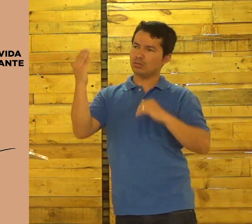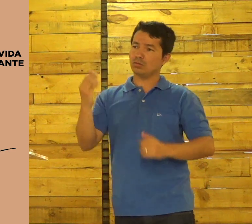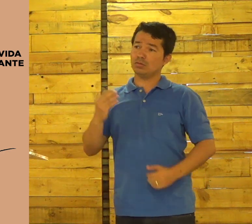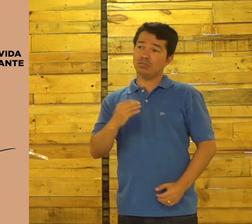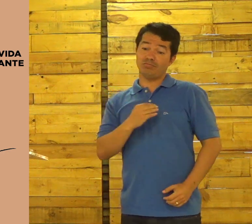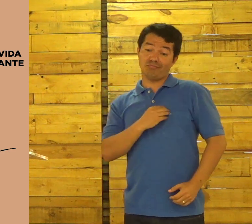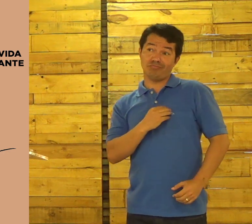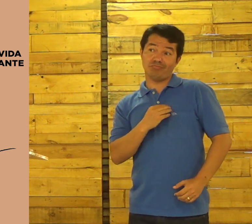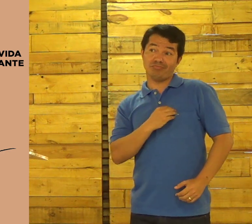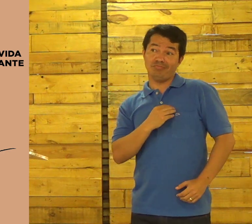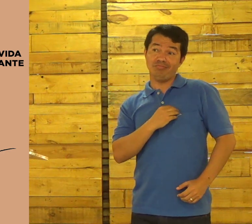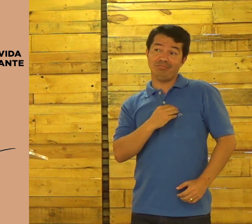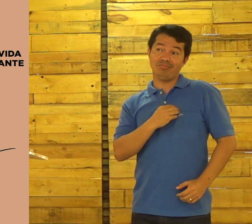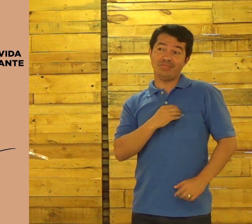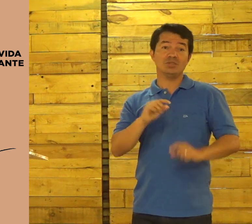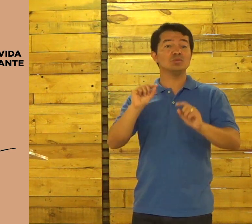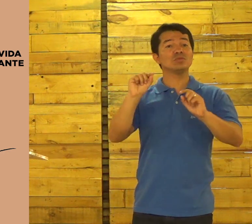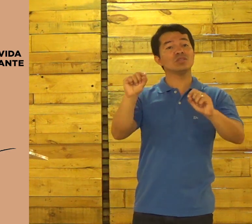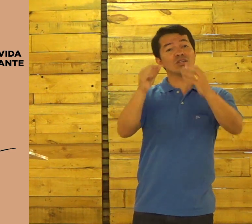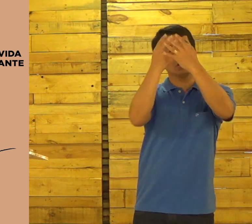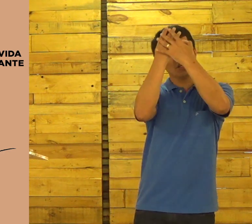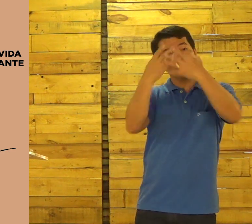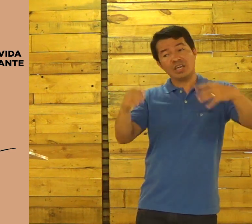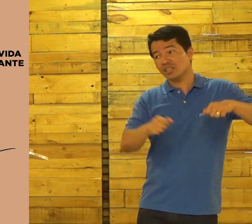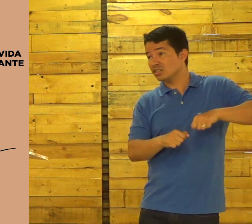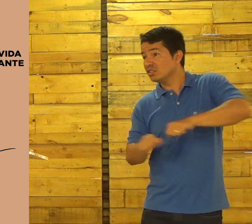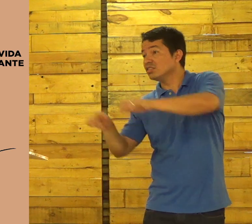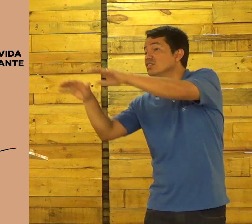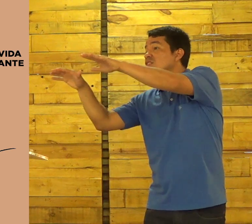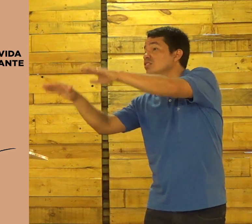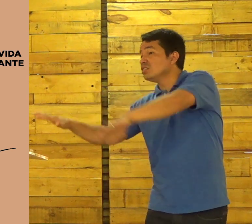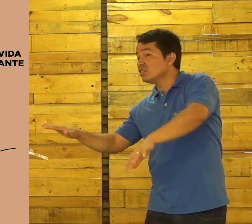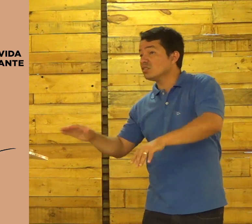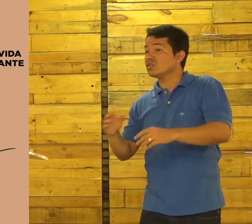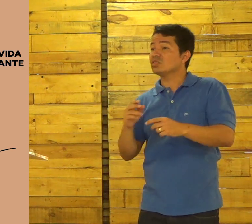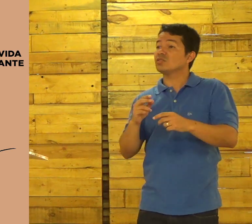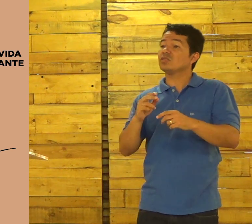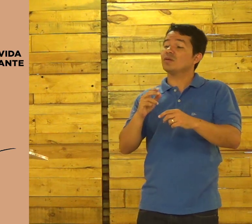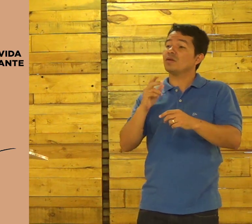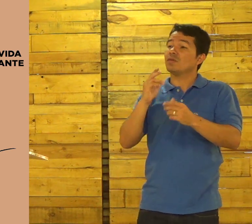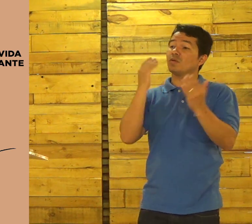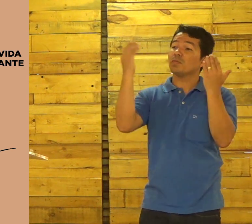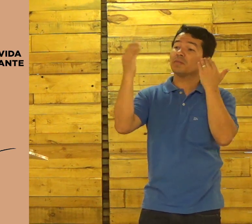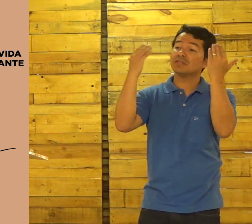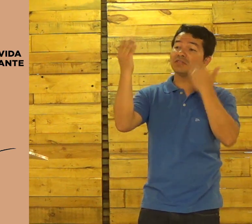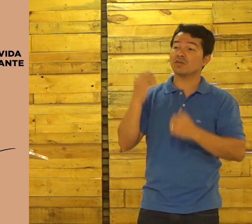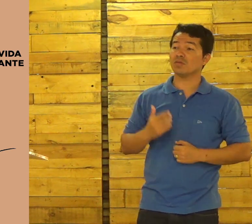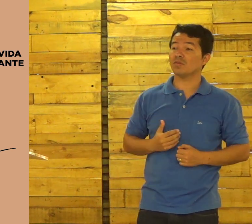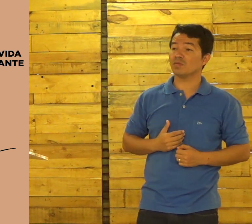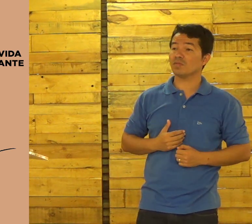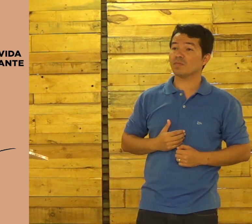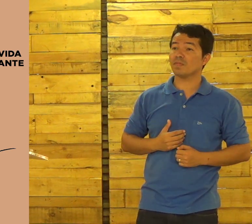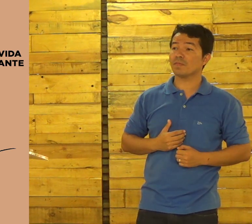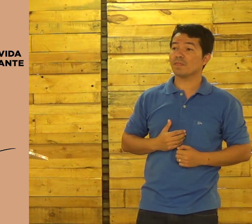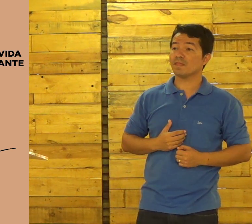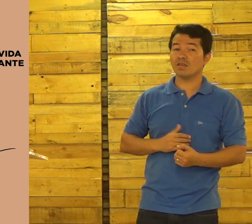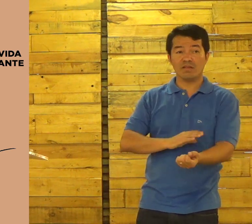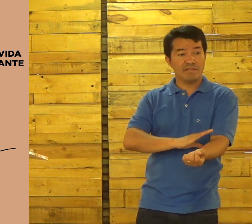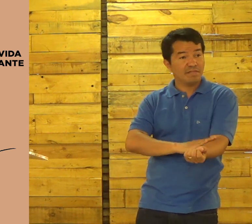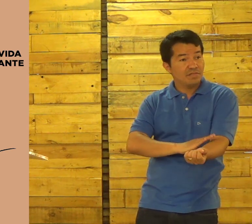Esse barco é uma comparação com o pecado. Essa rede é uma comparação